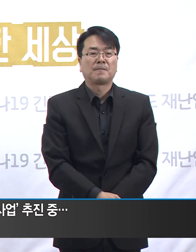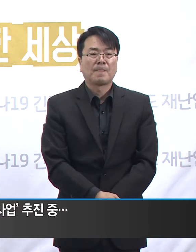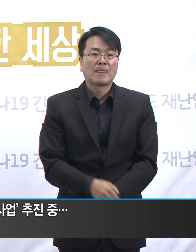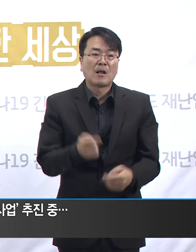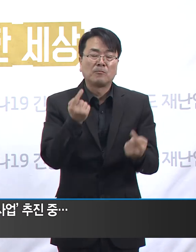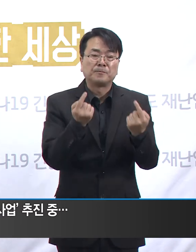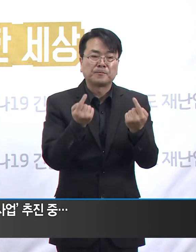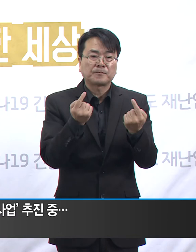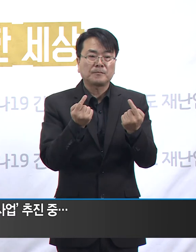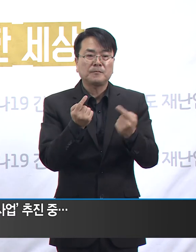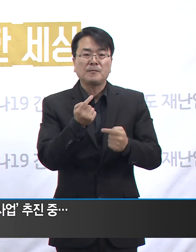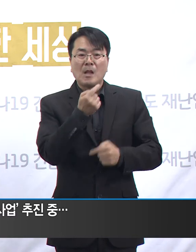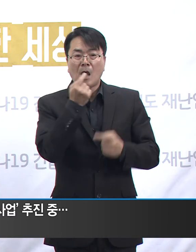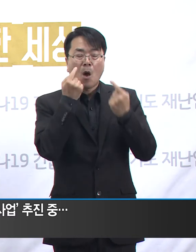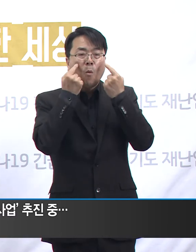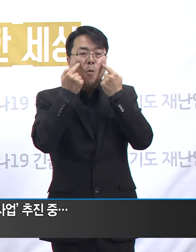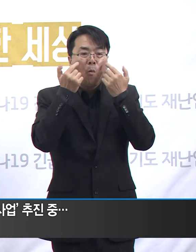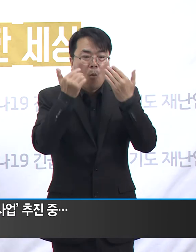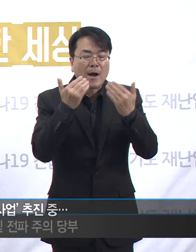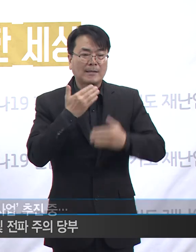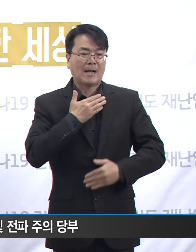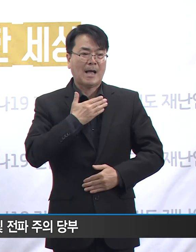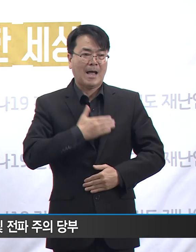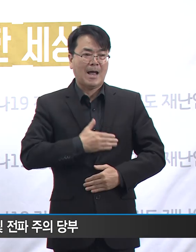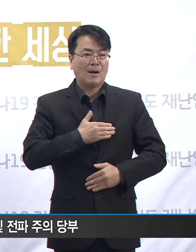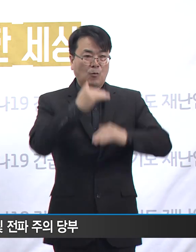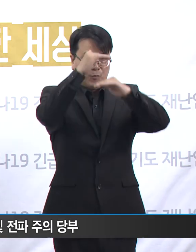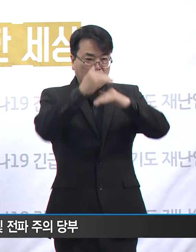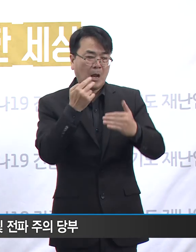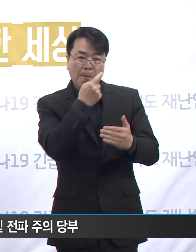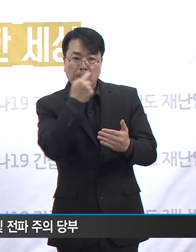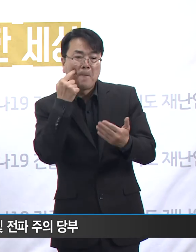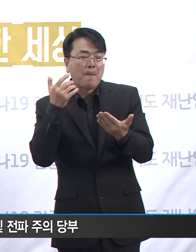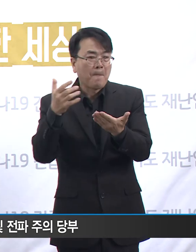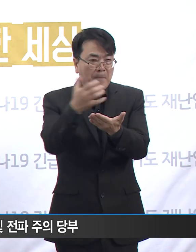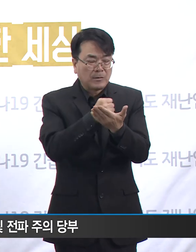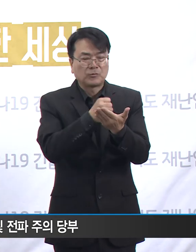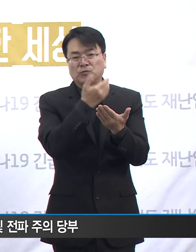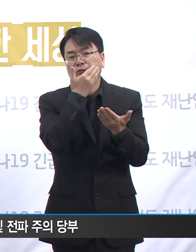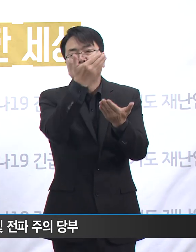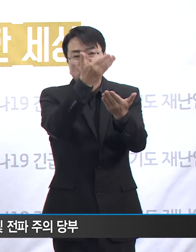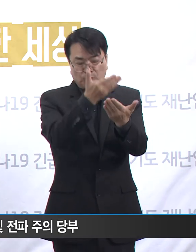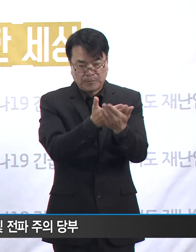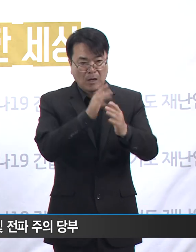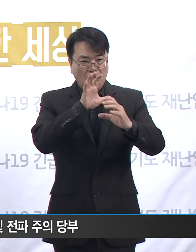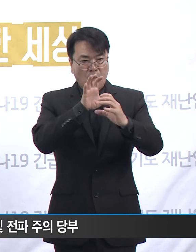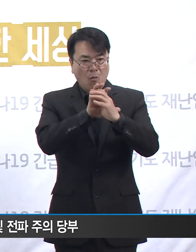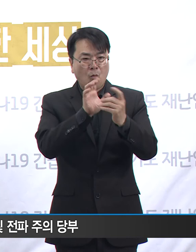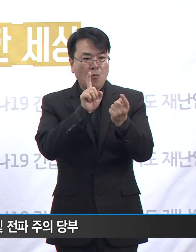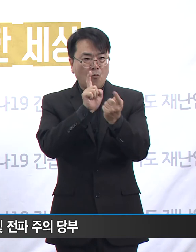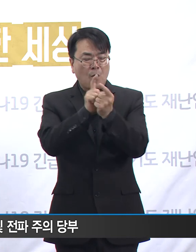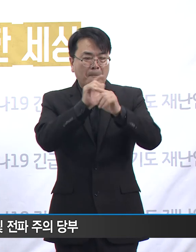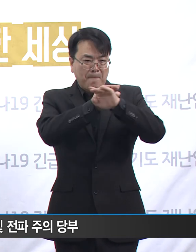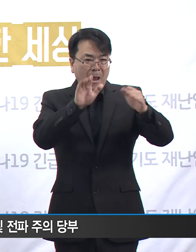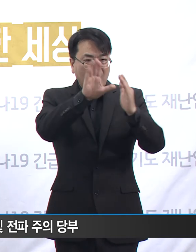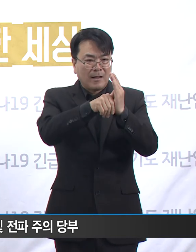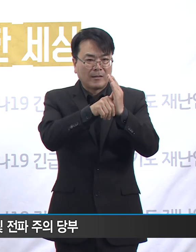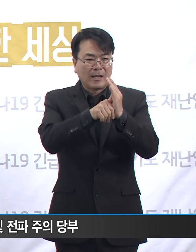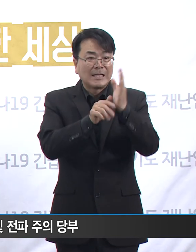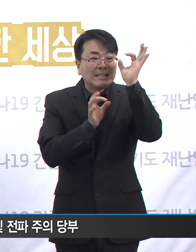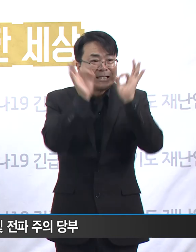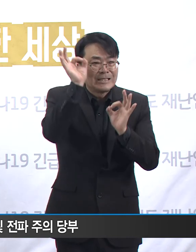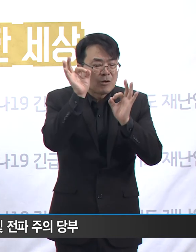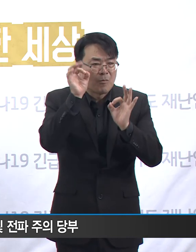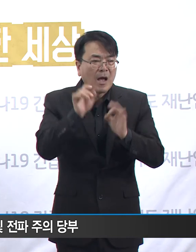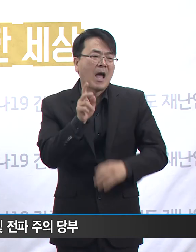무엇보다 정확한 인식이 중요합니다. 코로나19 대응 과정에서 우리가 자주 범하는 오류는 이